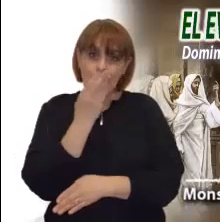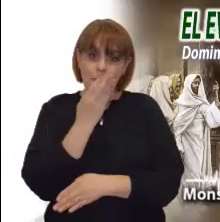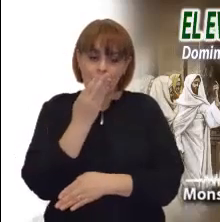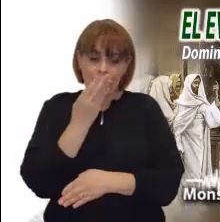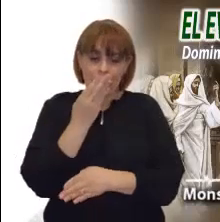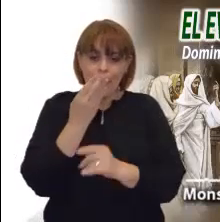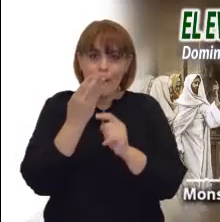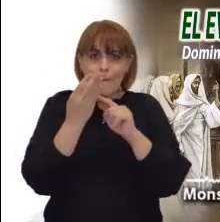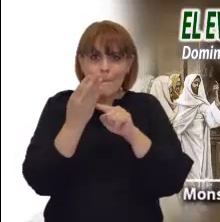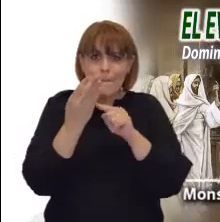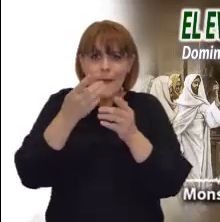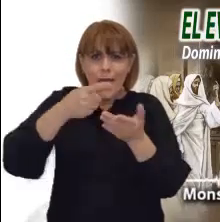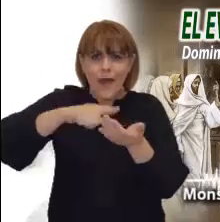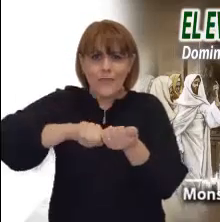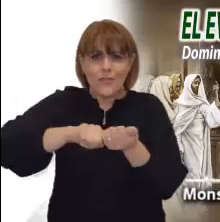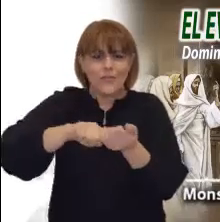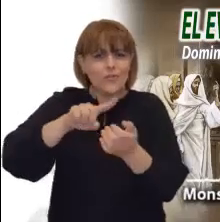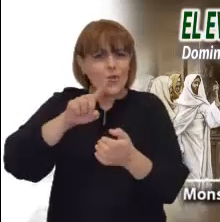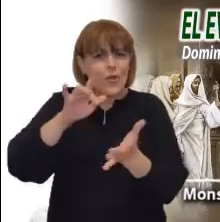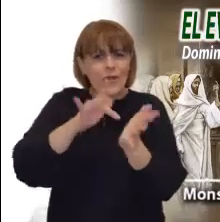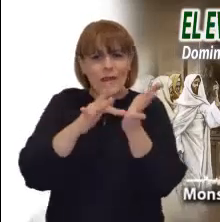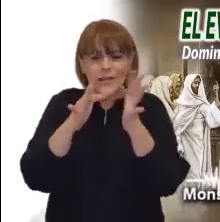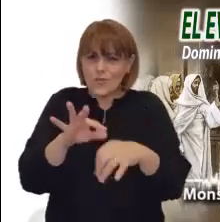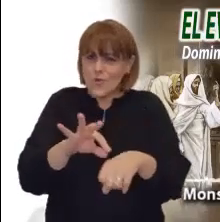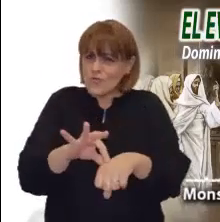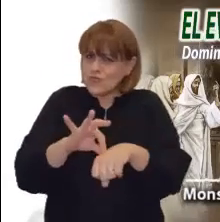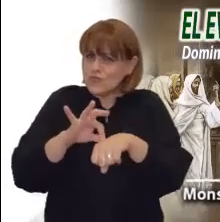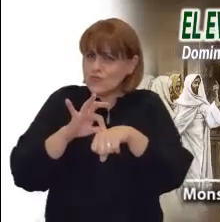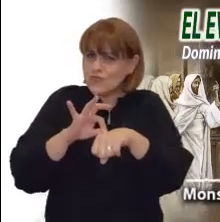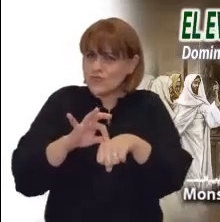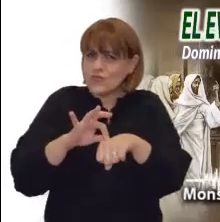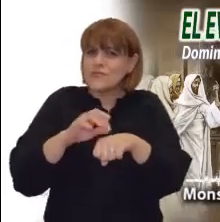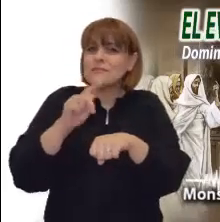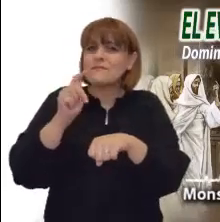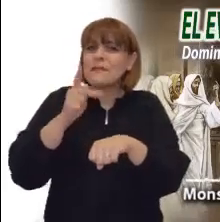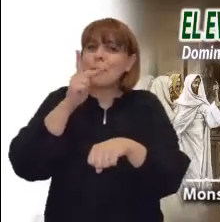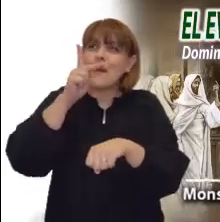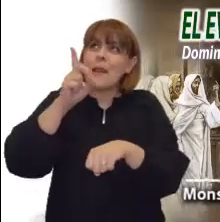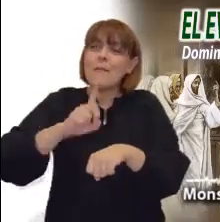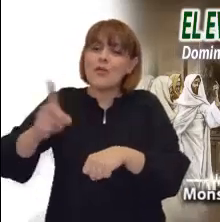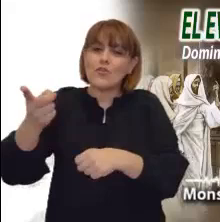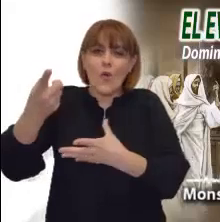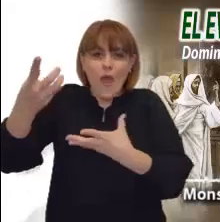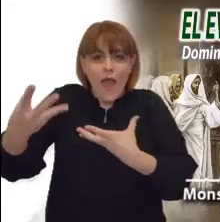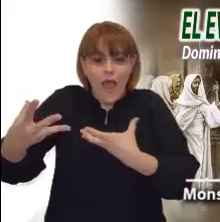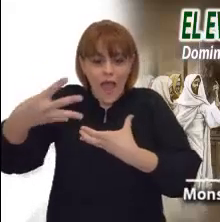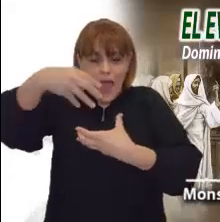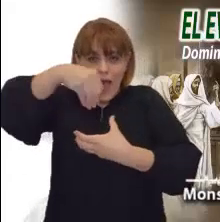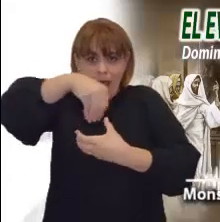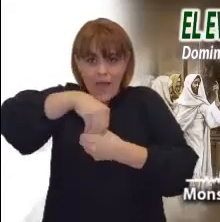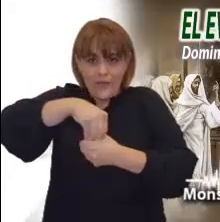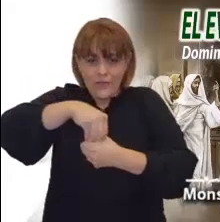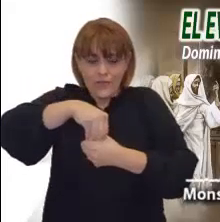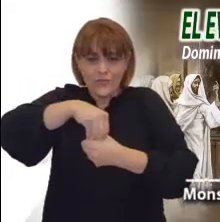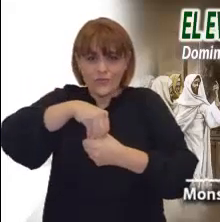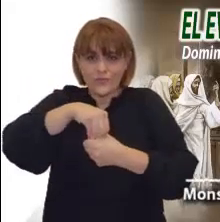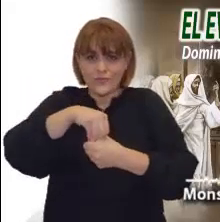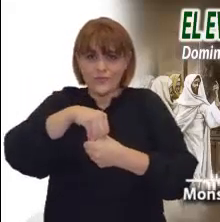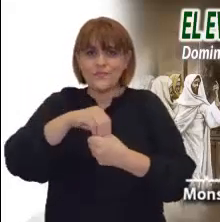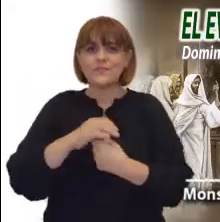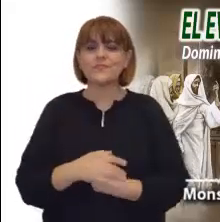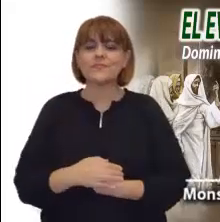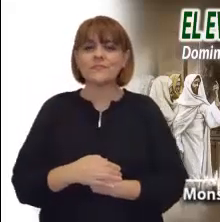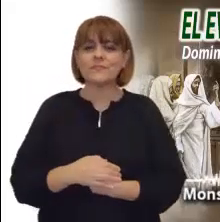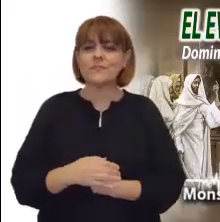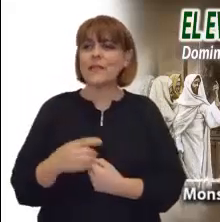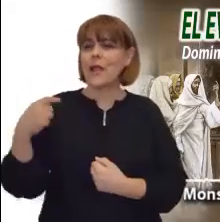cuando ayuda a observar los mandamientos de Dios, cuando mantiene el corazón unido a Él, cuando da vida